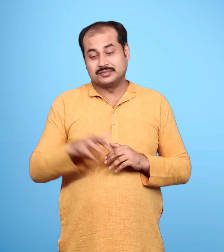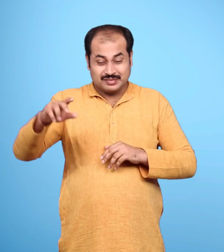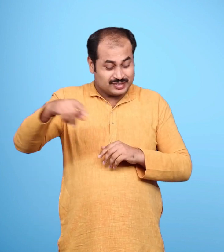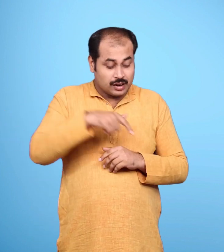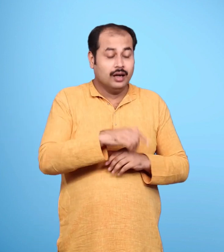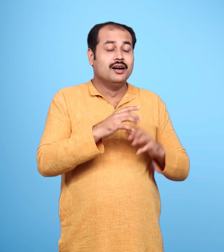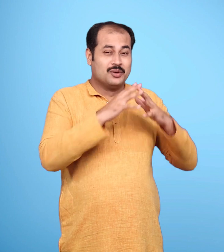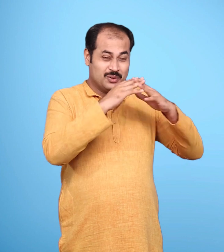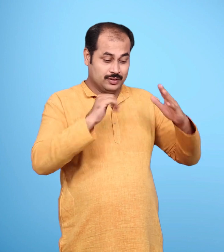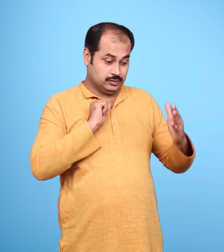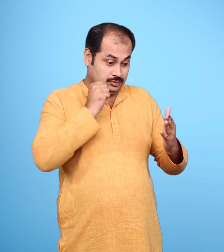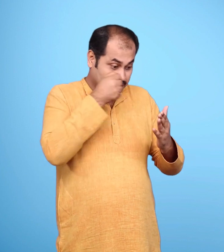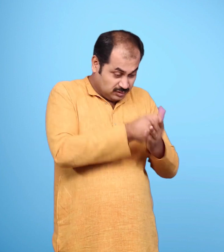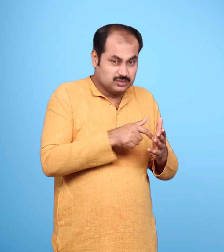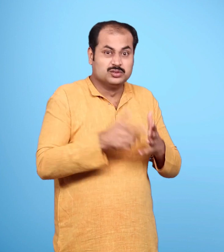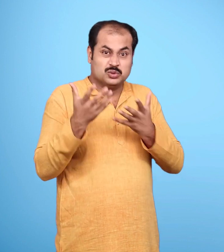ताकि कुटिया पहुँच सकें